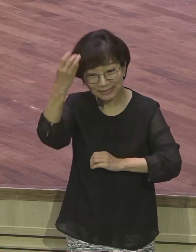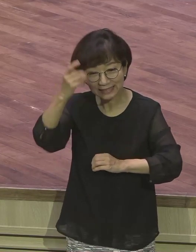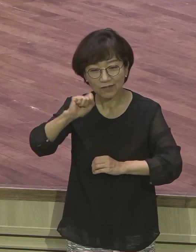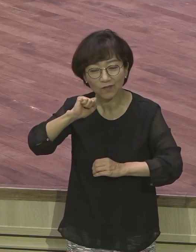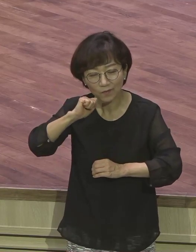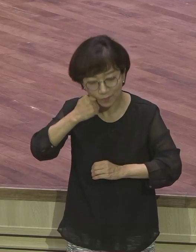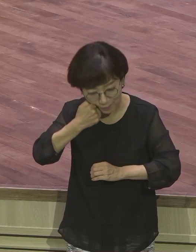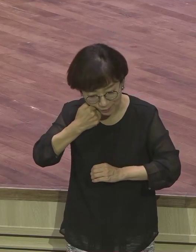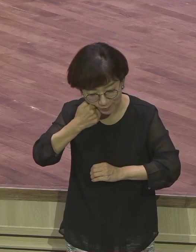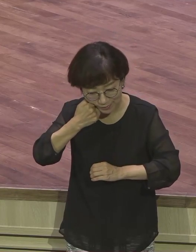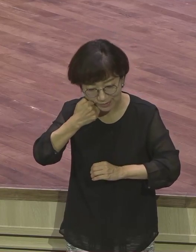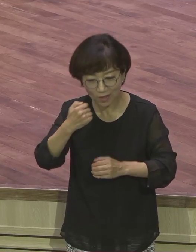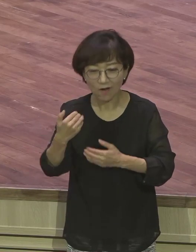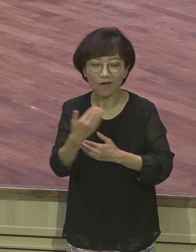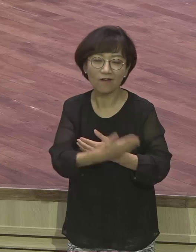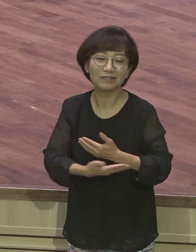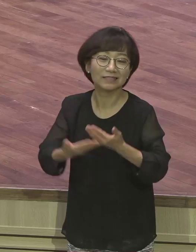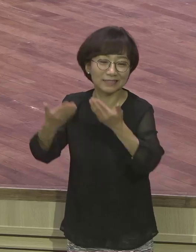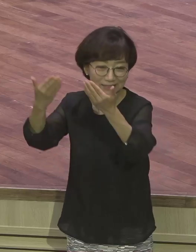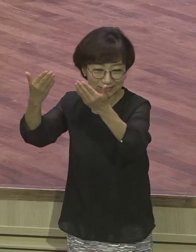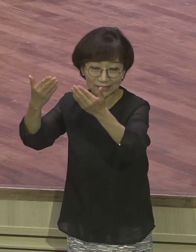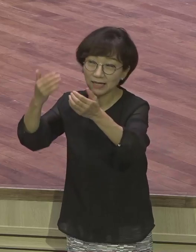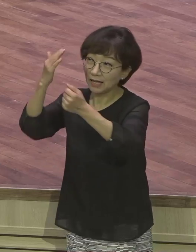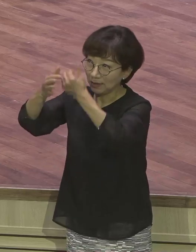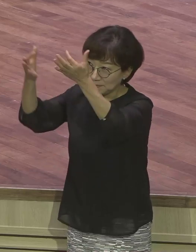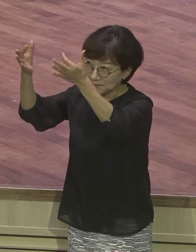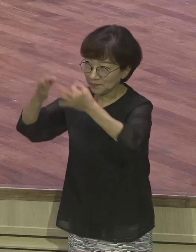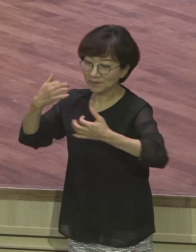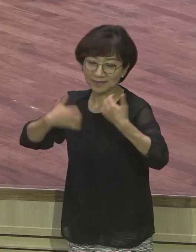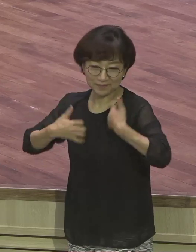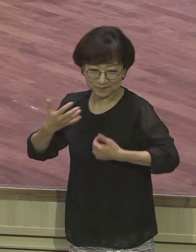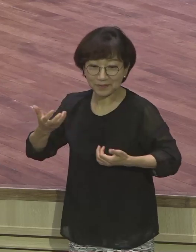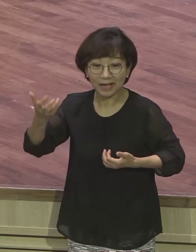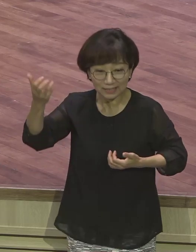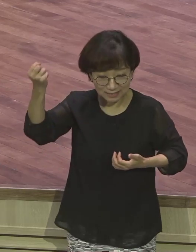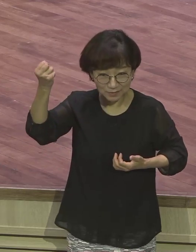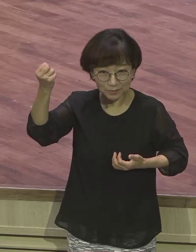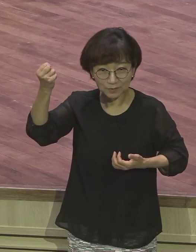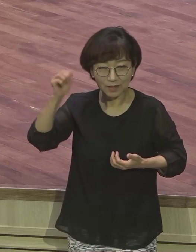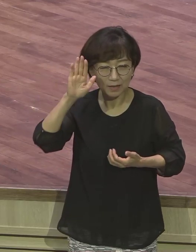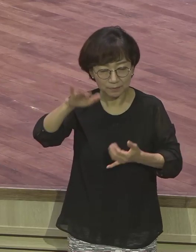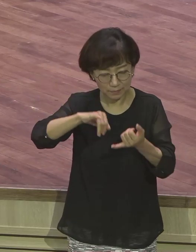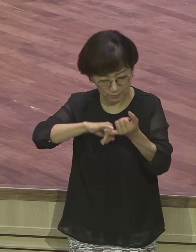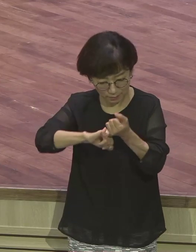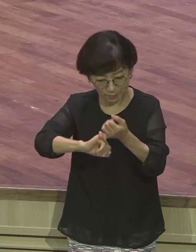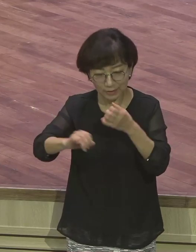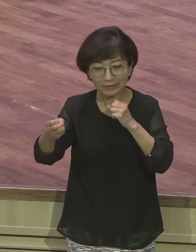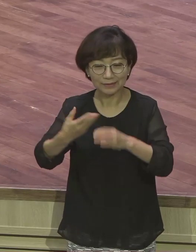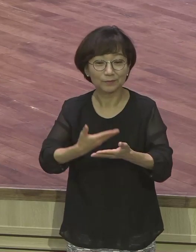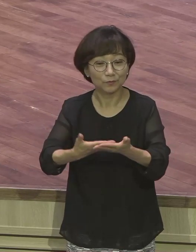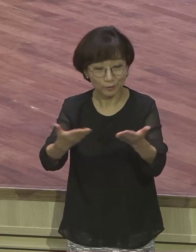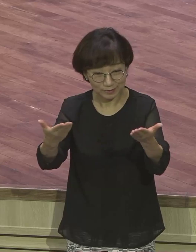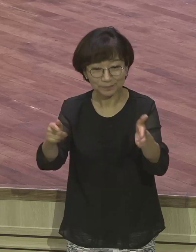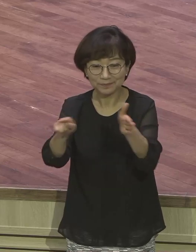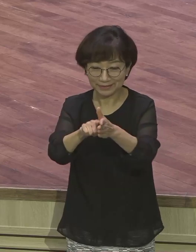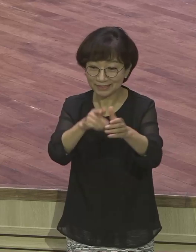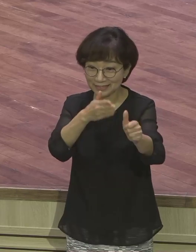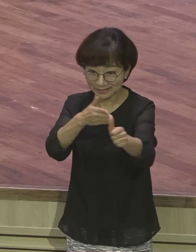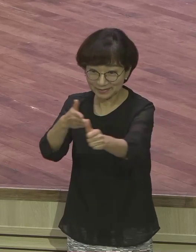때문에 하나님 기부받으시고 여러분이 상상도 못하는 응답을 주시길 믿으시기 바랍니다. 그리고 우리 방송국이 일주일 동안